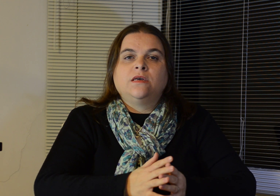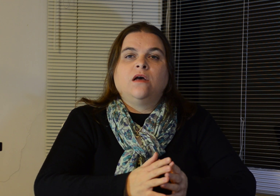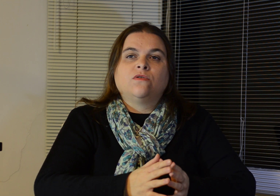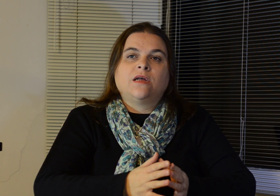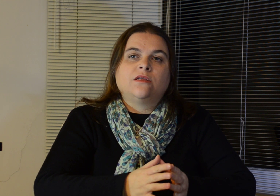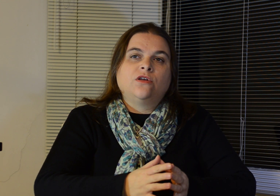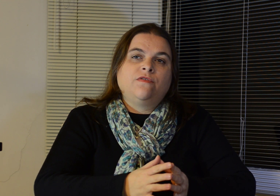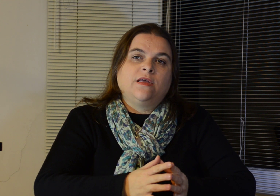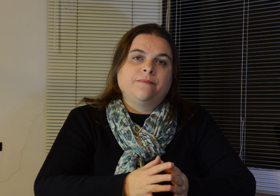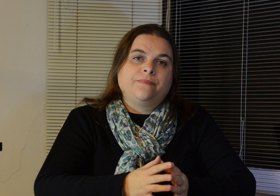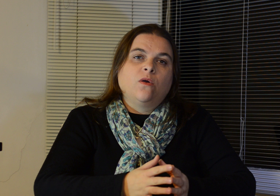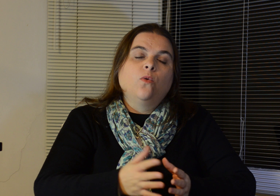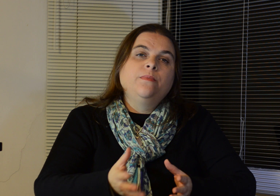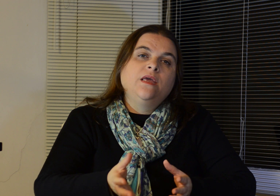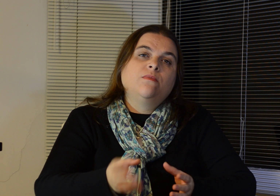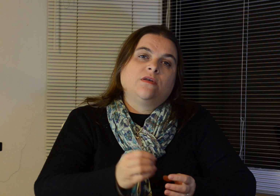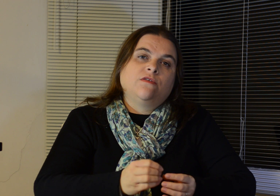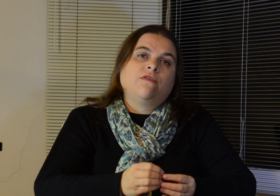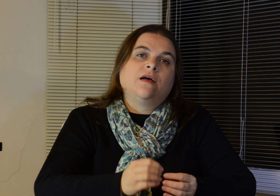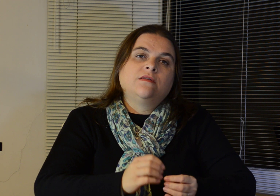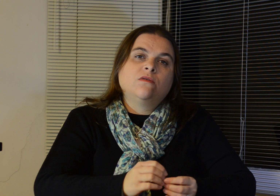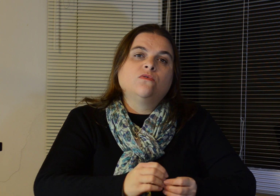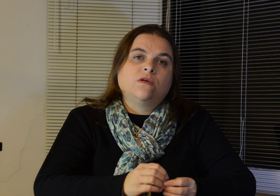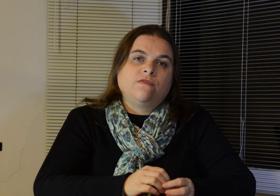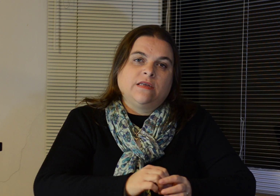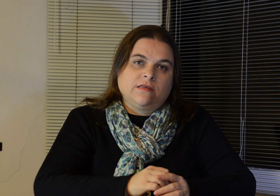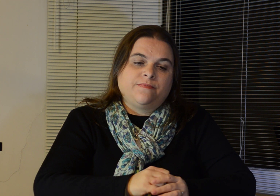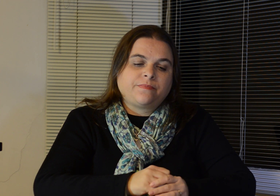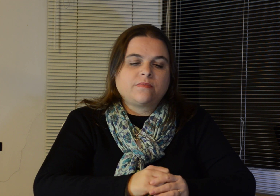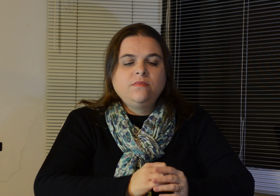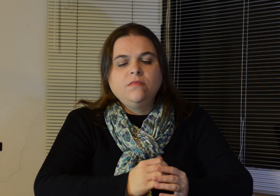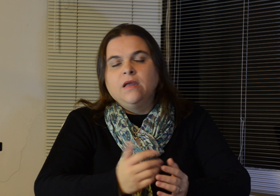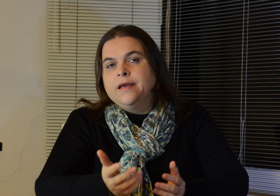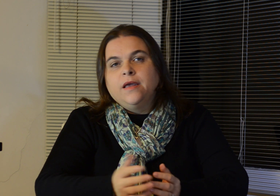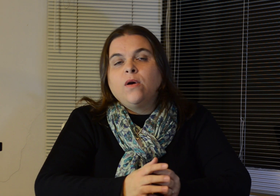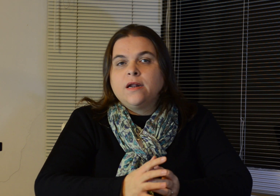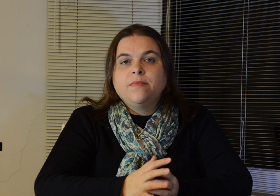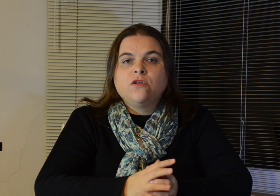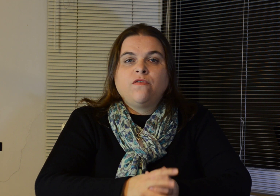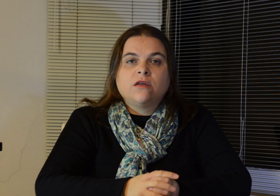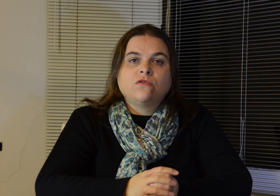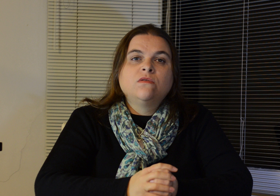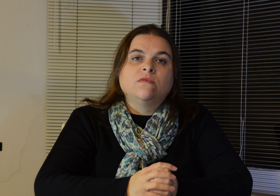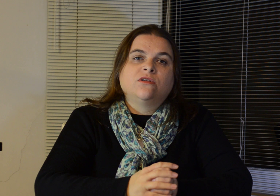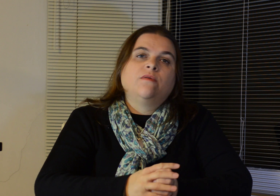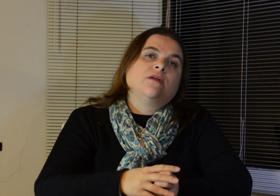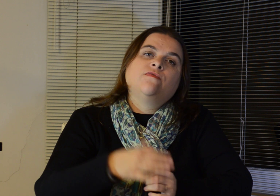as rodadas de EFT. O mínimo que se faz são duas vezes. Eu raramente faço só duas. Geralmente, vai